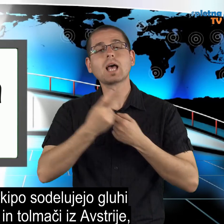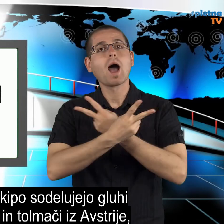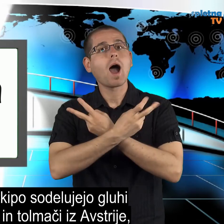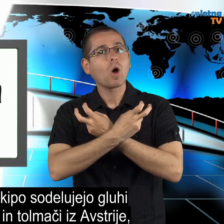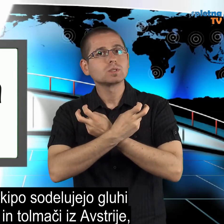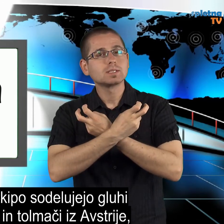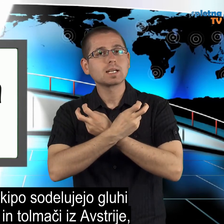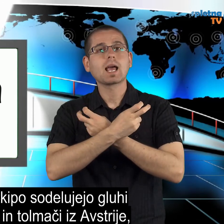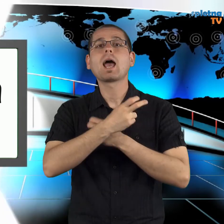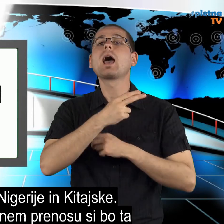Kitajske.